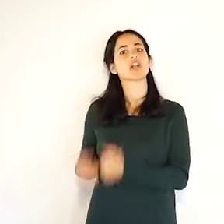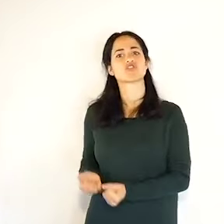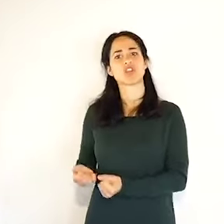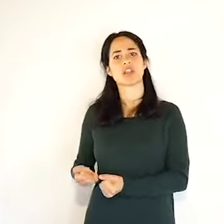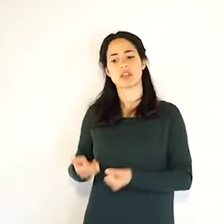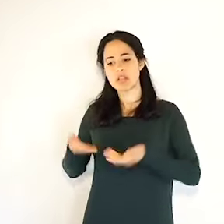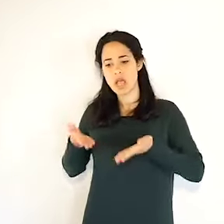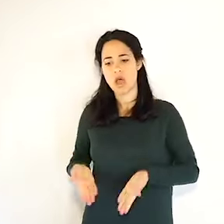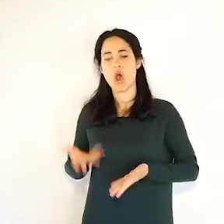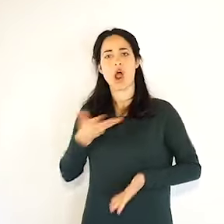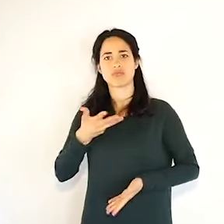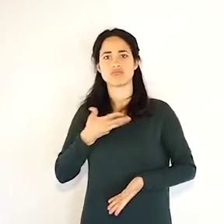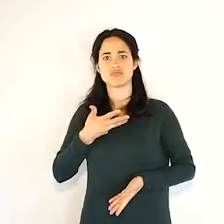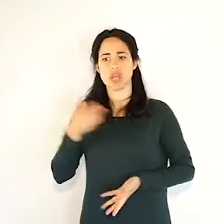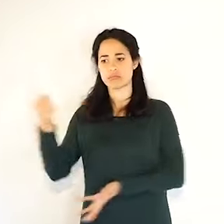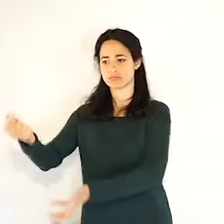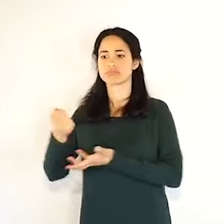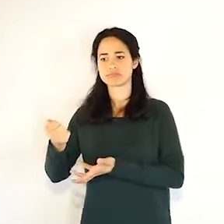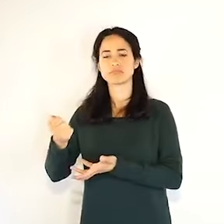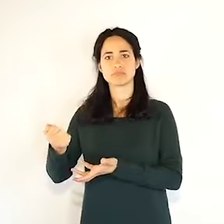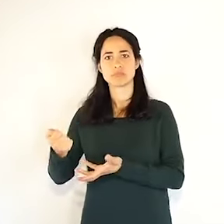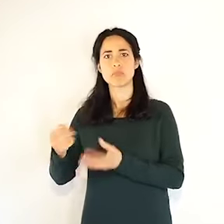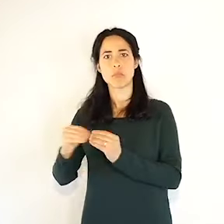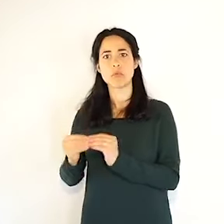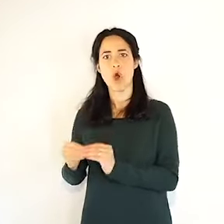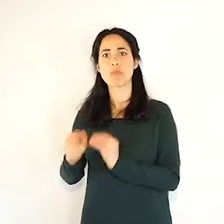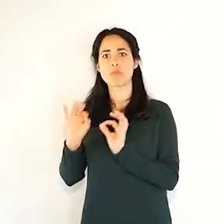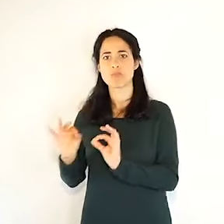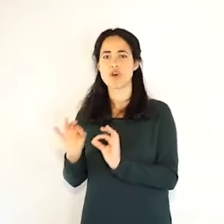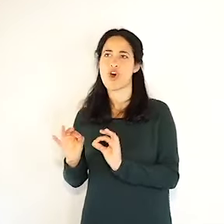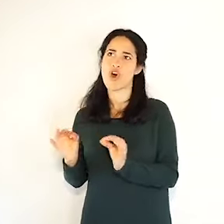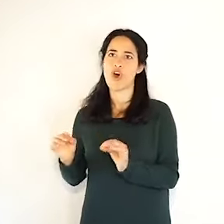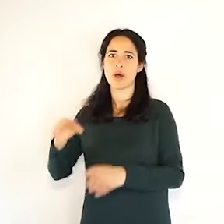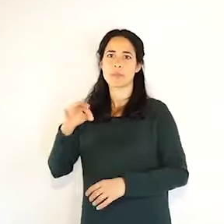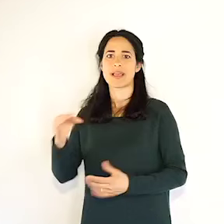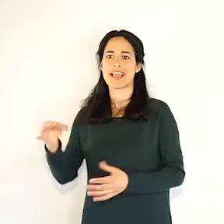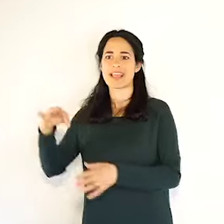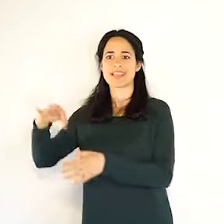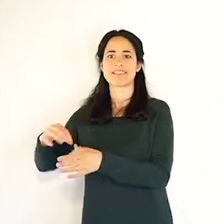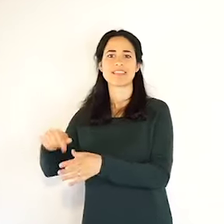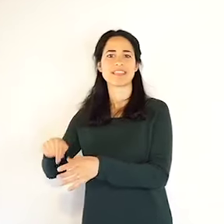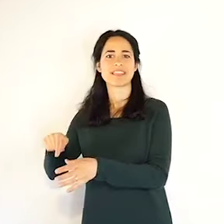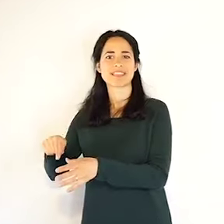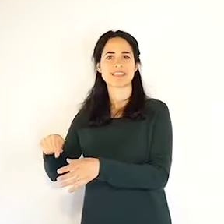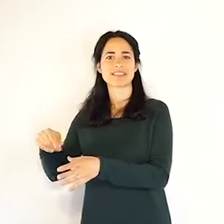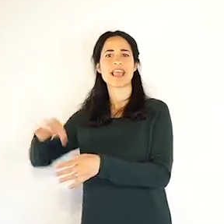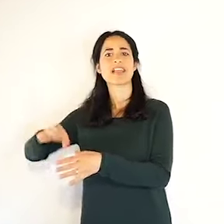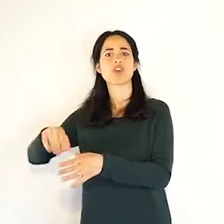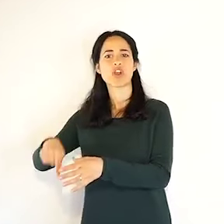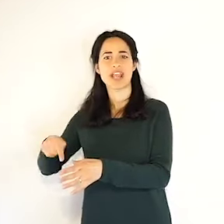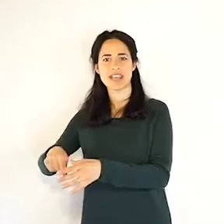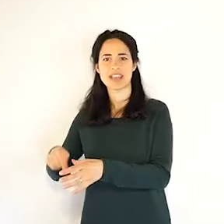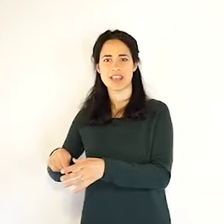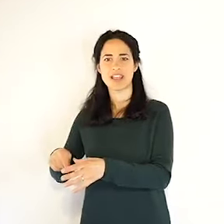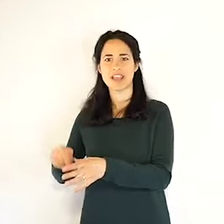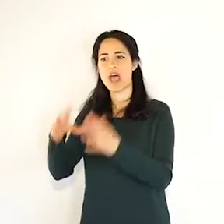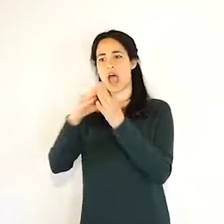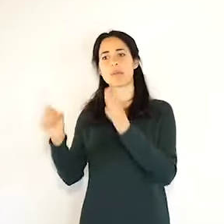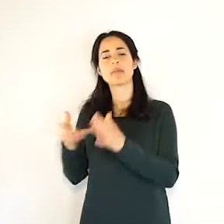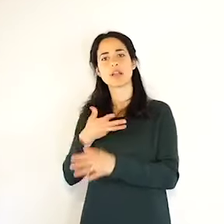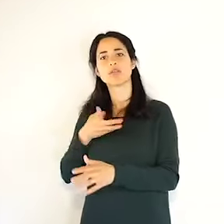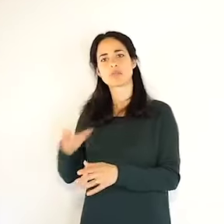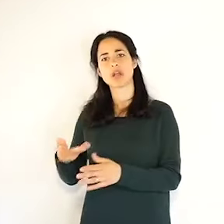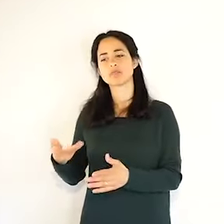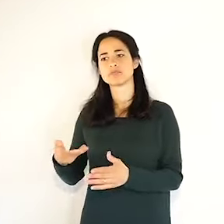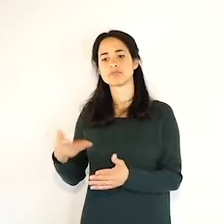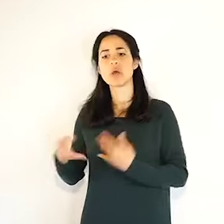gli ospedali della regione. Spero anche la prossima settimana di poter dare qualche numero in più rispetto